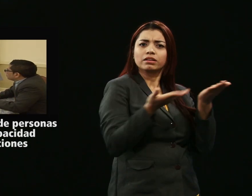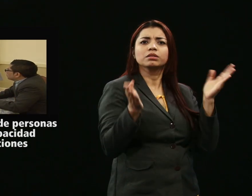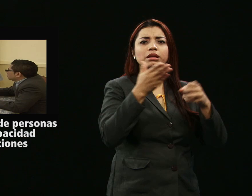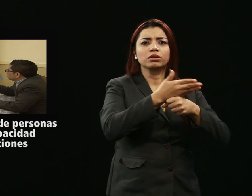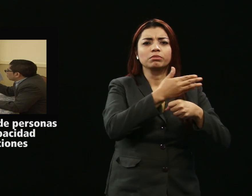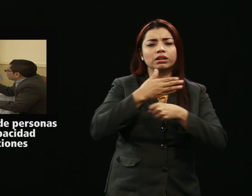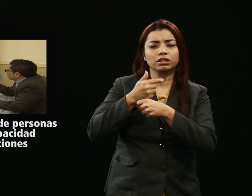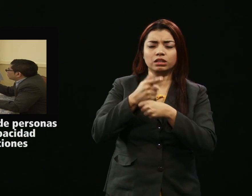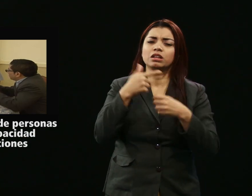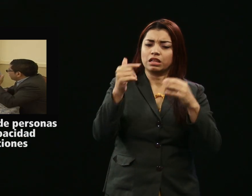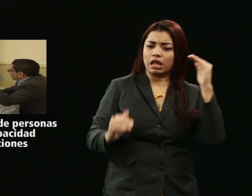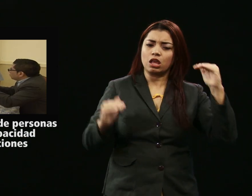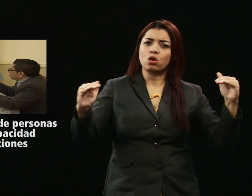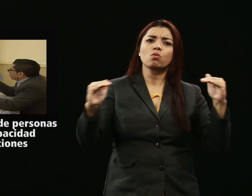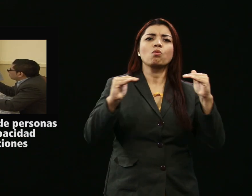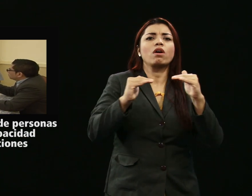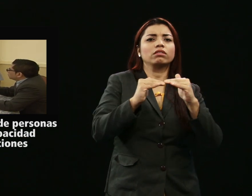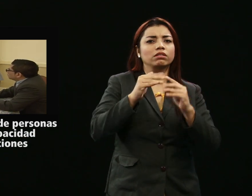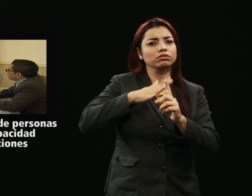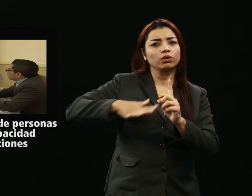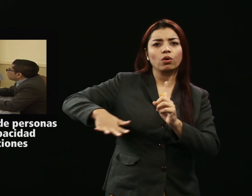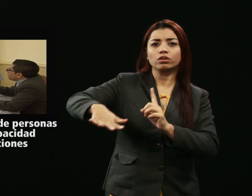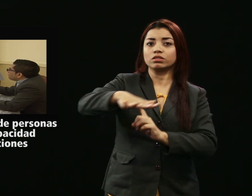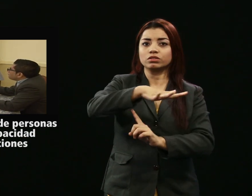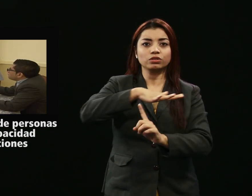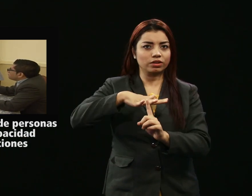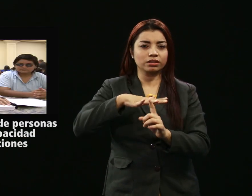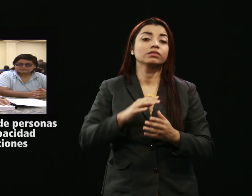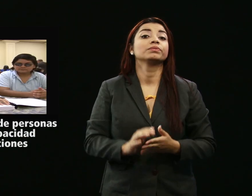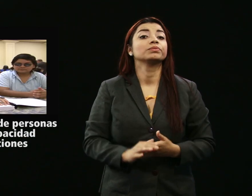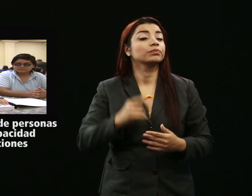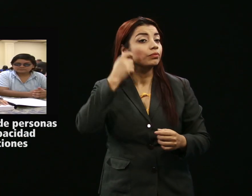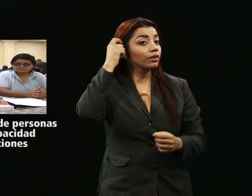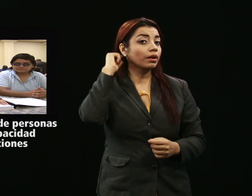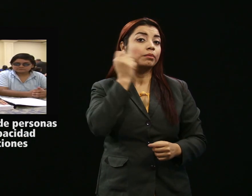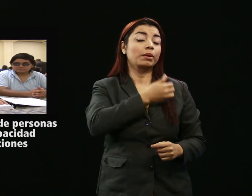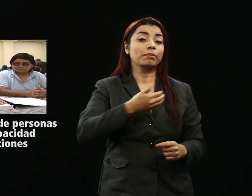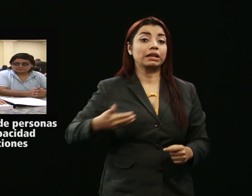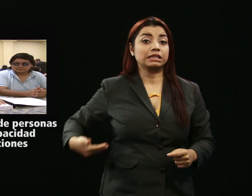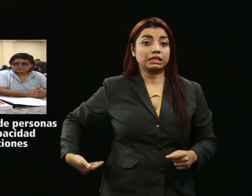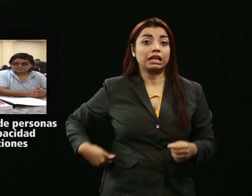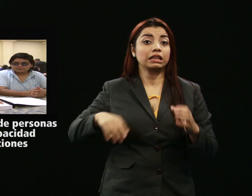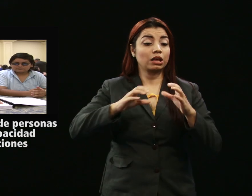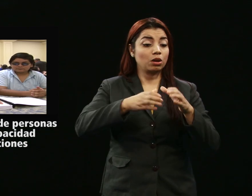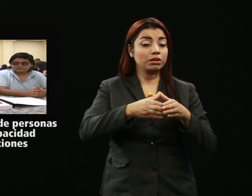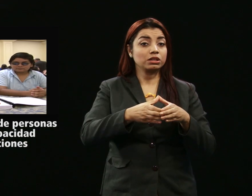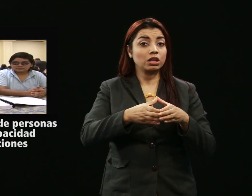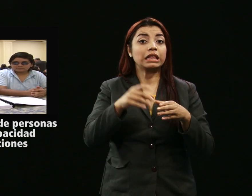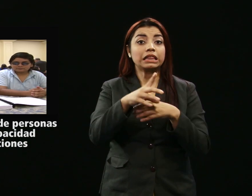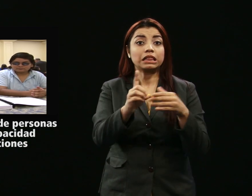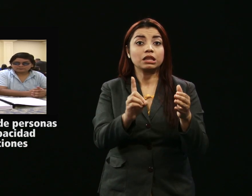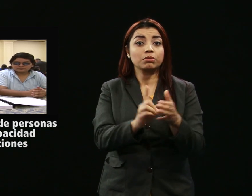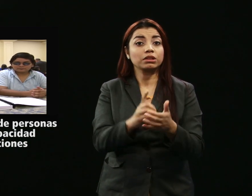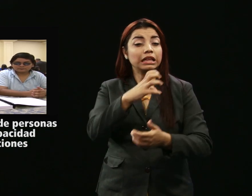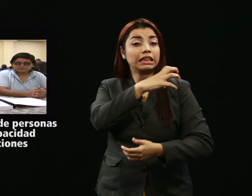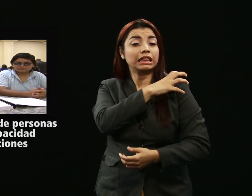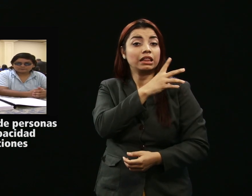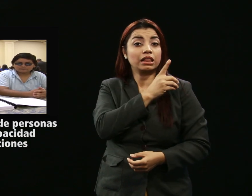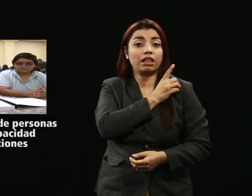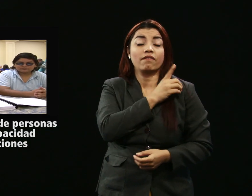condiciones. De acuerdo al presidente de la Comisión, el diputado David Reyes, es importante que en la